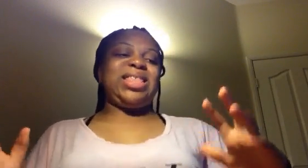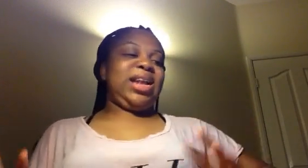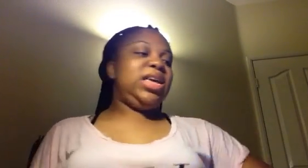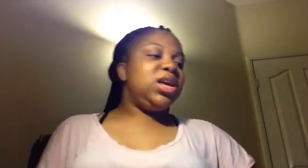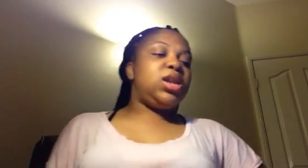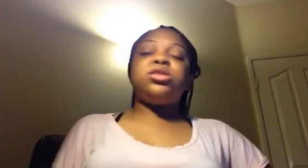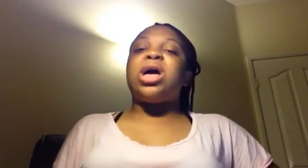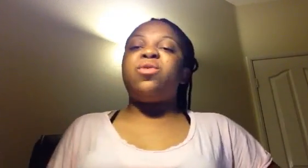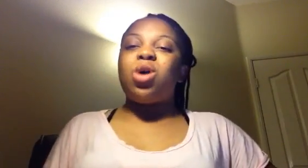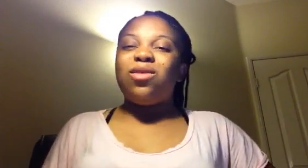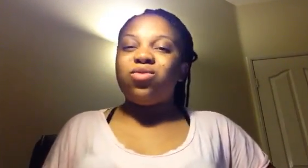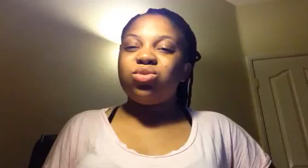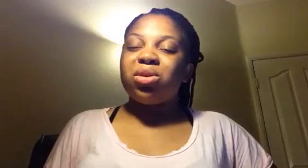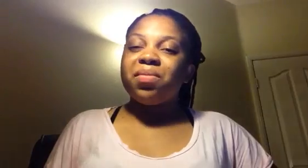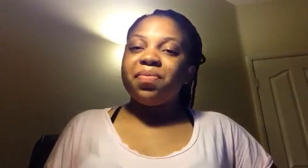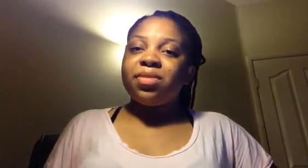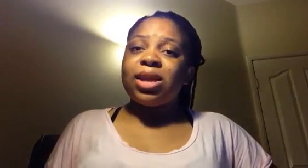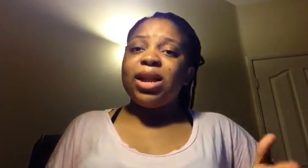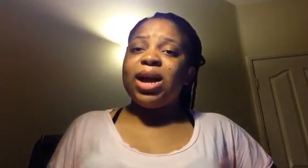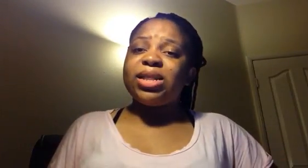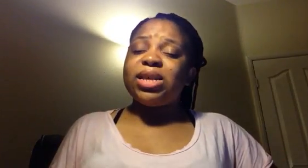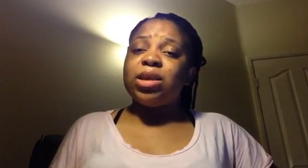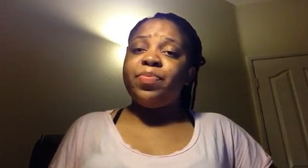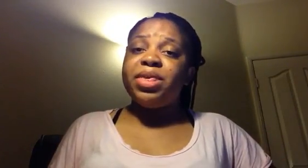Nathalie, il pas quoi à foutre. Nathalie a arrêté ses pieds.